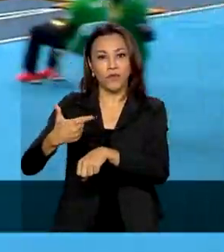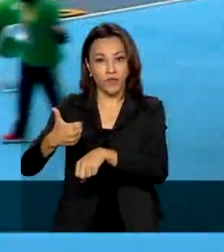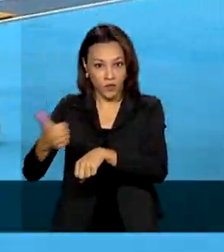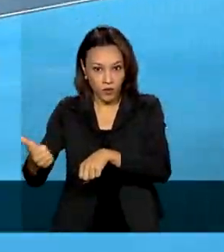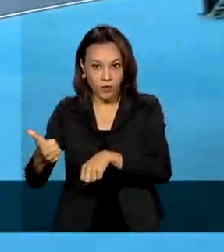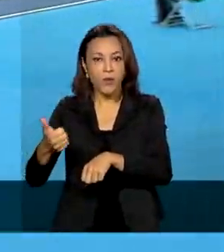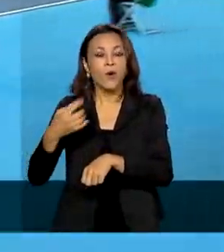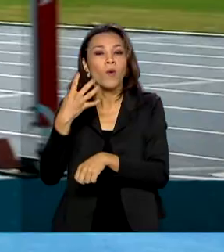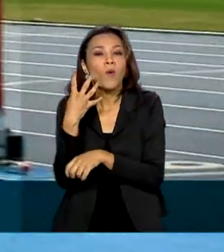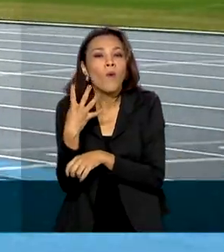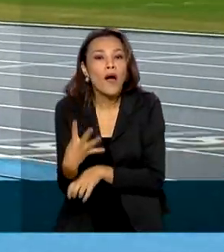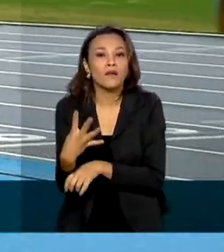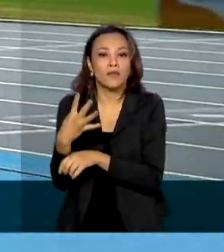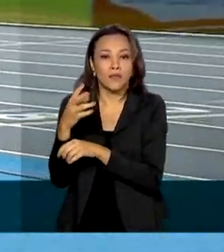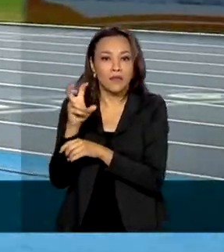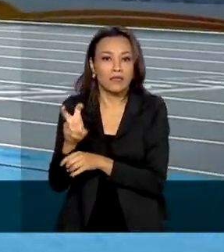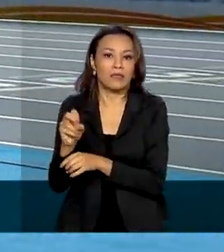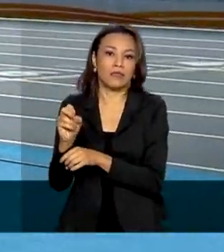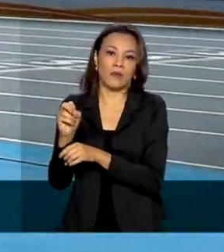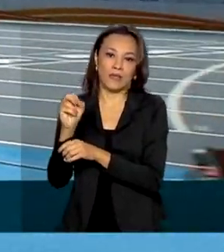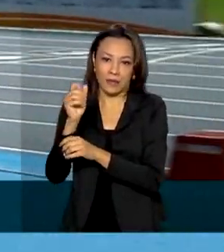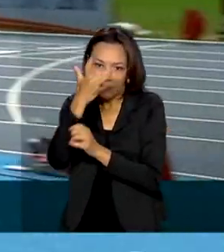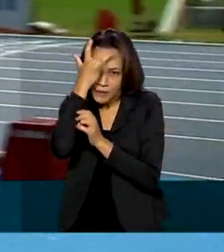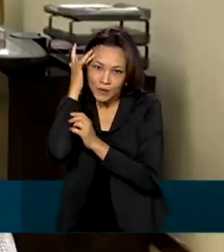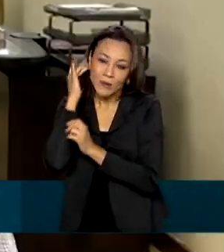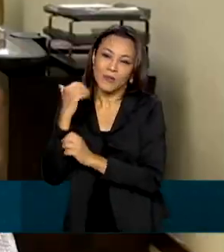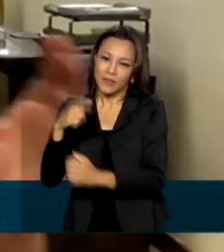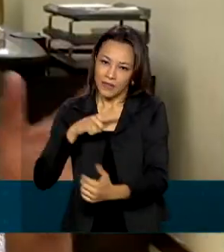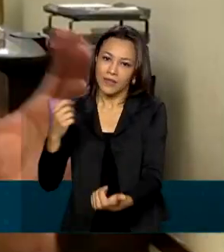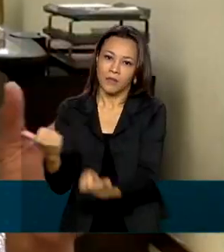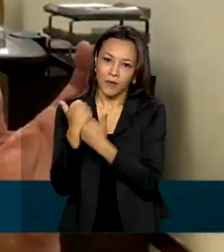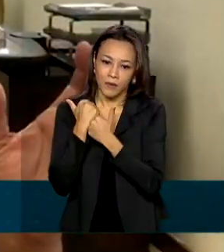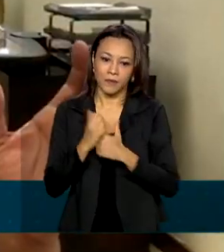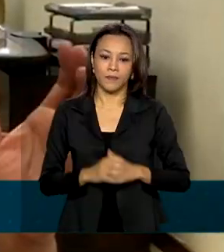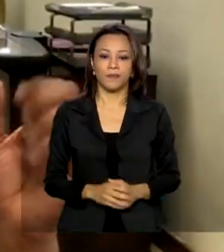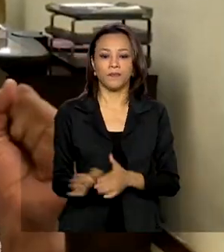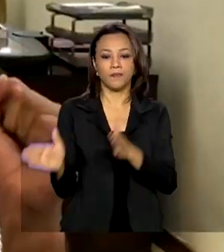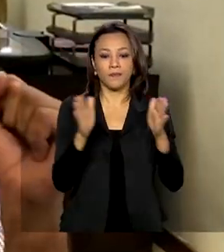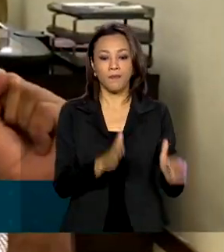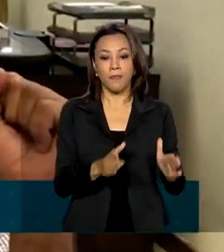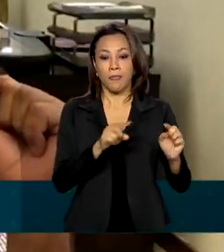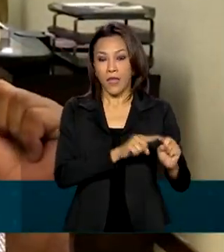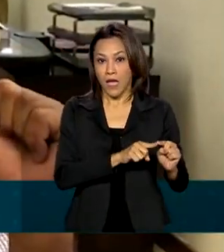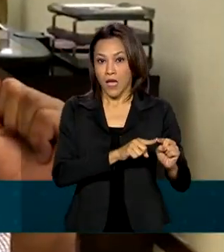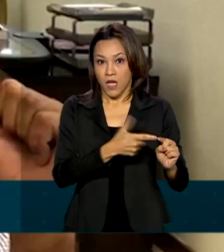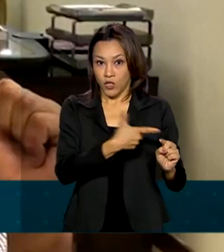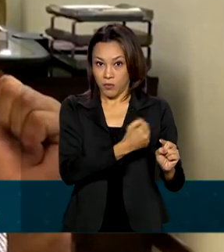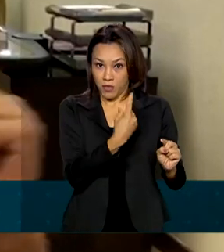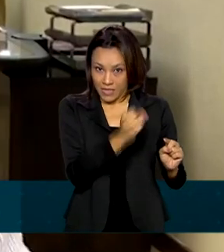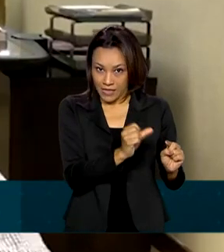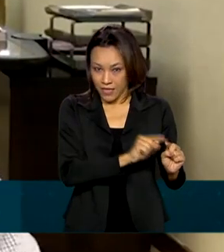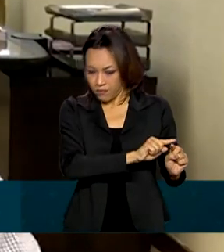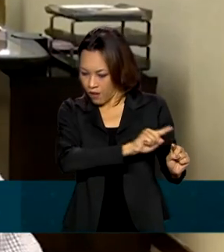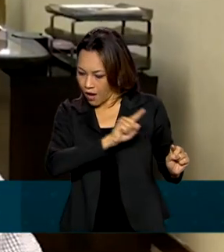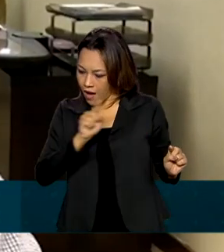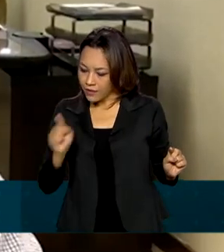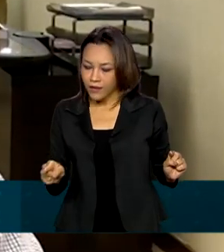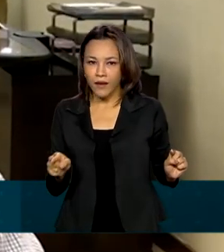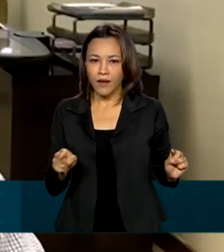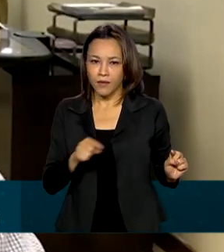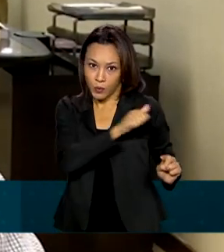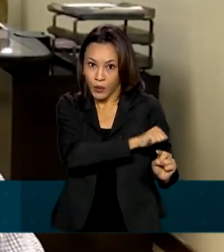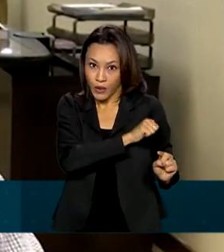atende 450 esportistas. O ciclo para Rio 2016 e o ciclo agora para Tóquio